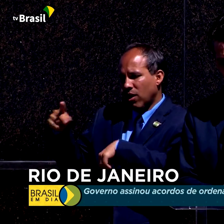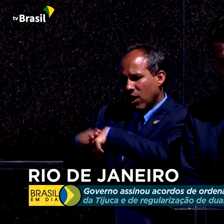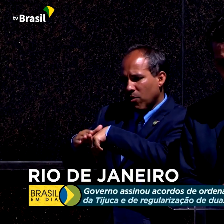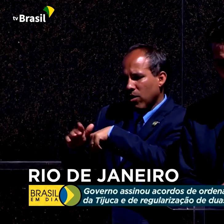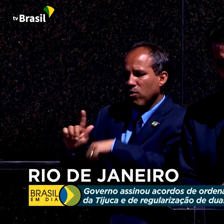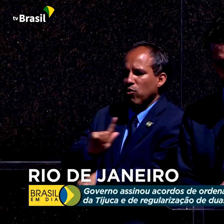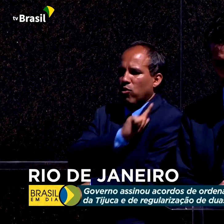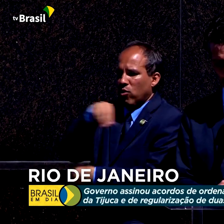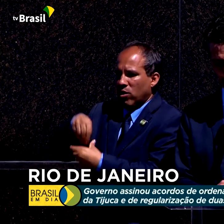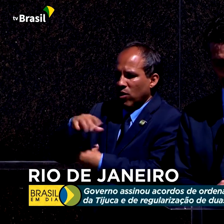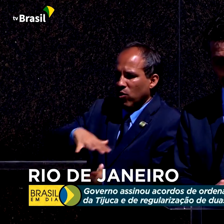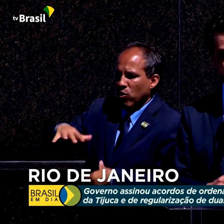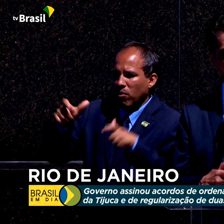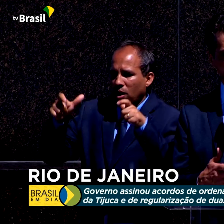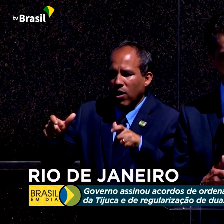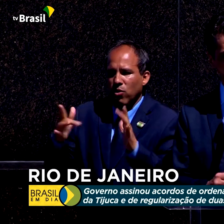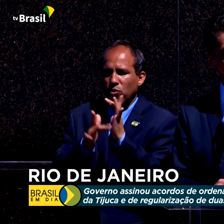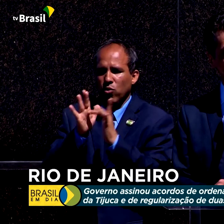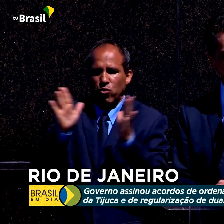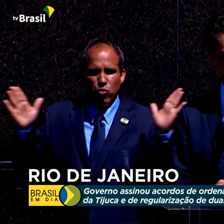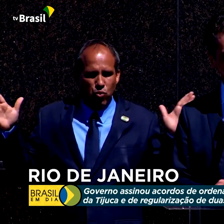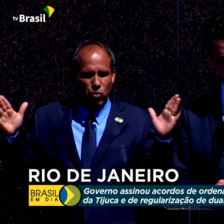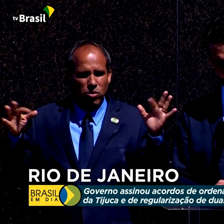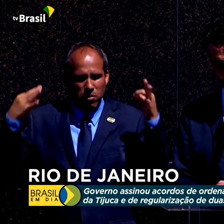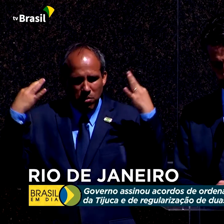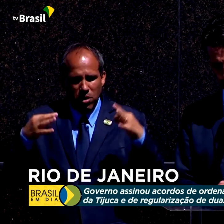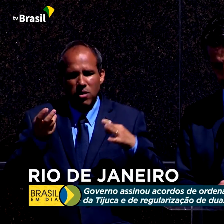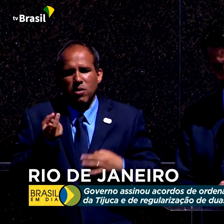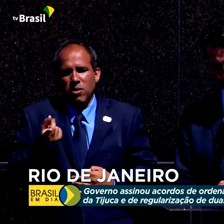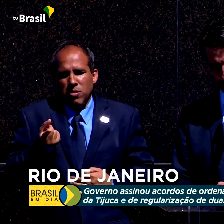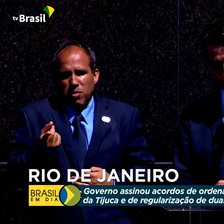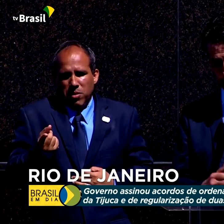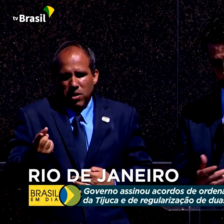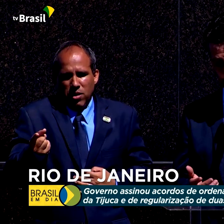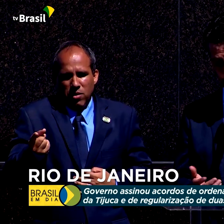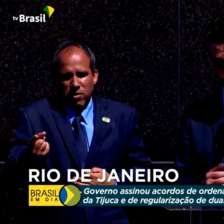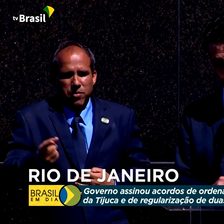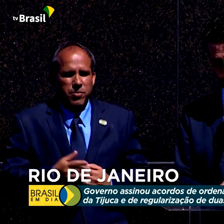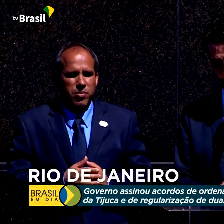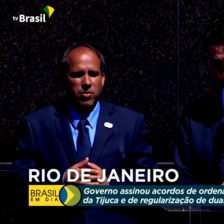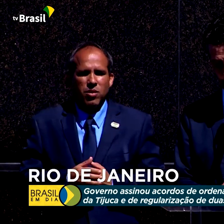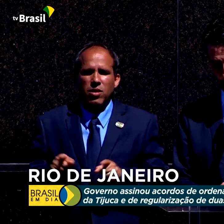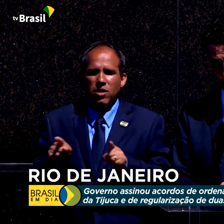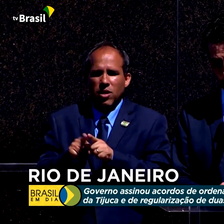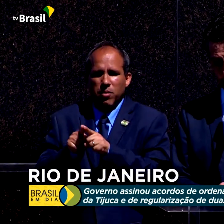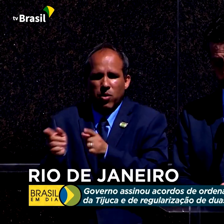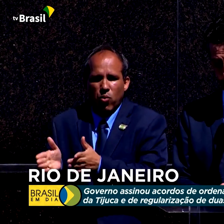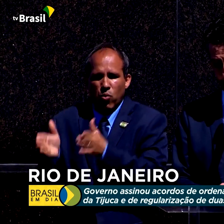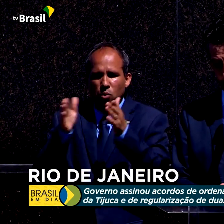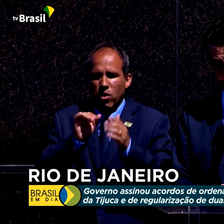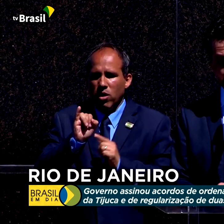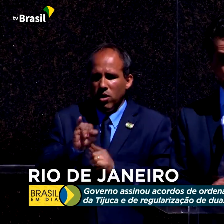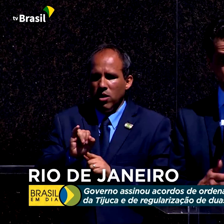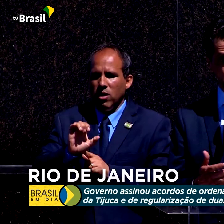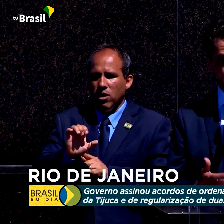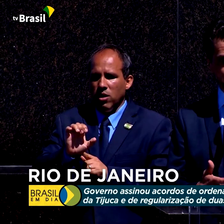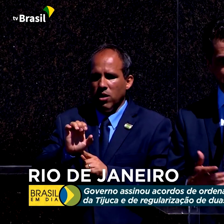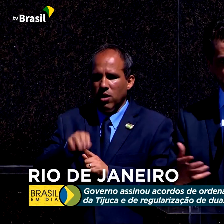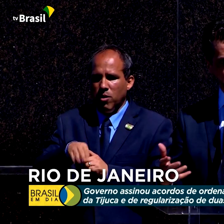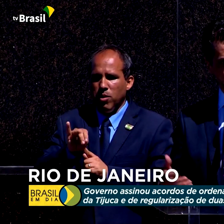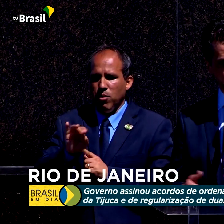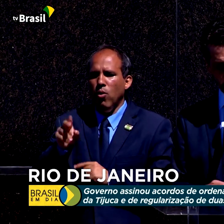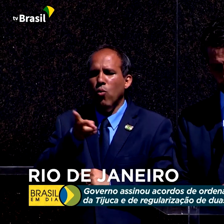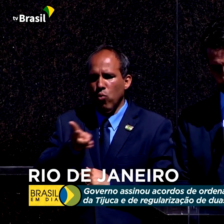espaço do Cristo Redentor de forma concreta e permanente. E, do outro lado, o ICMBio mantendo sua